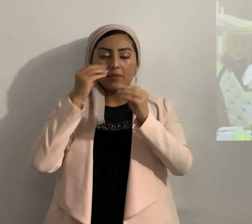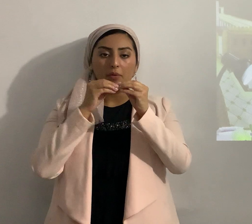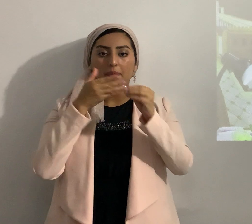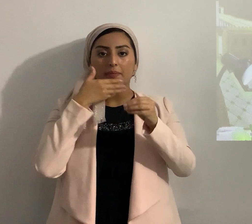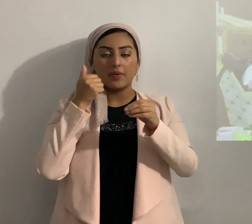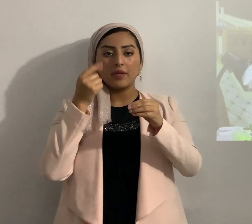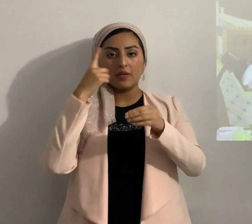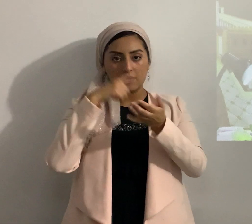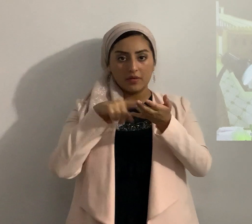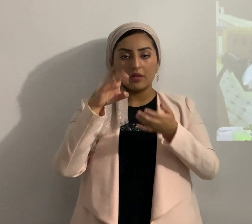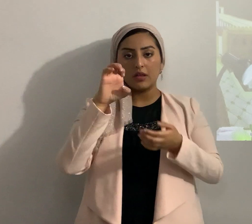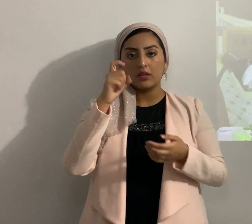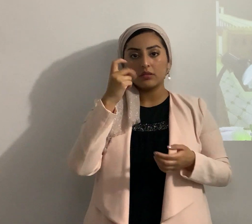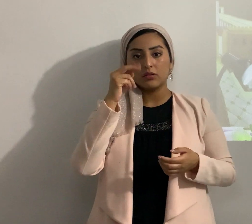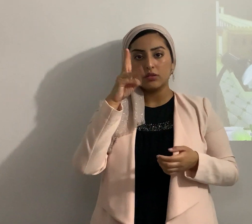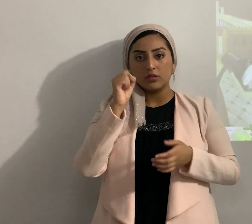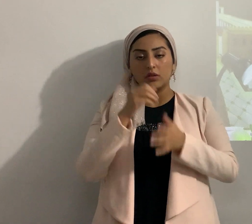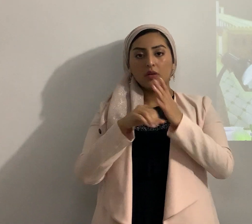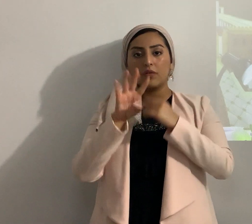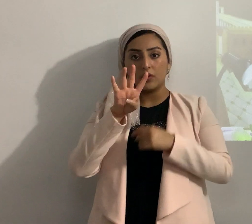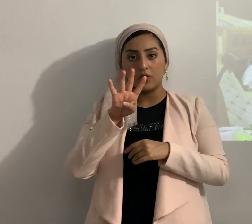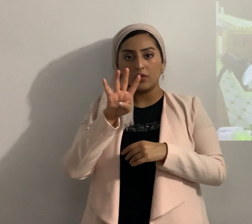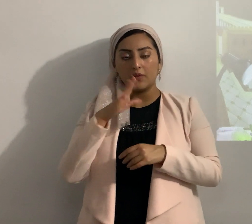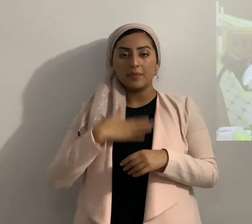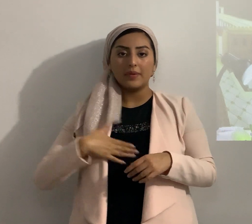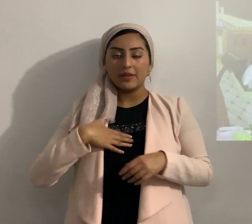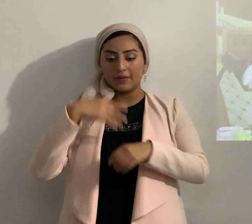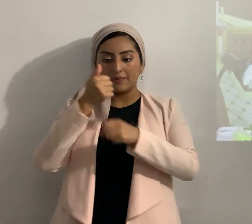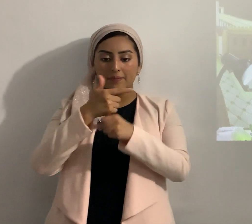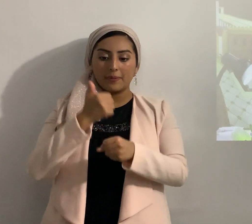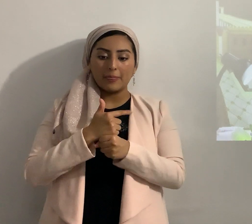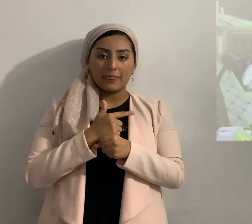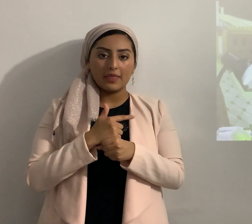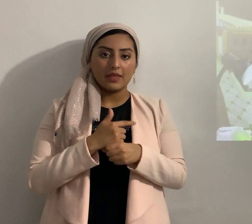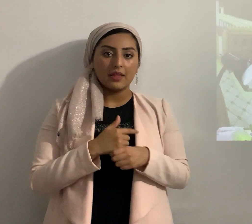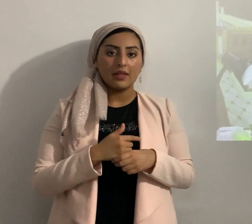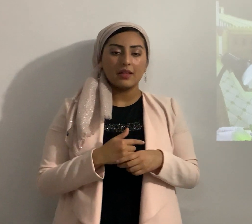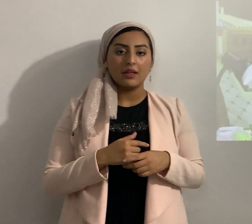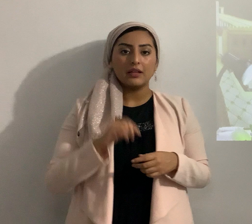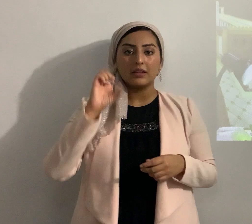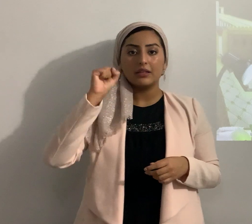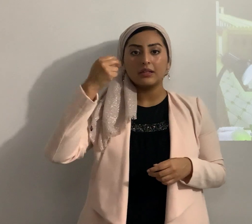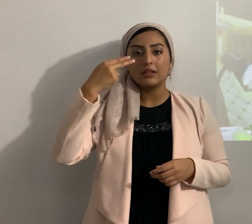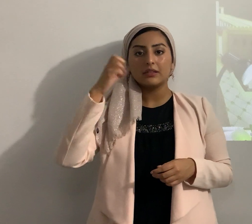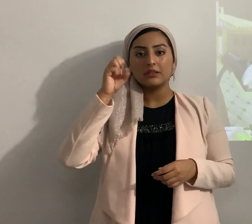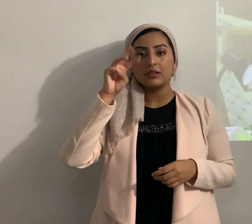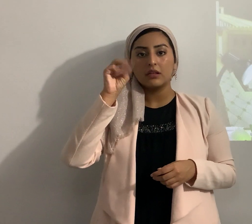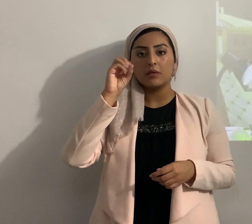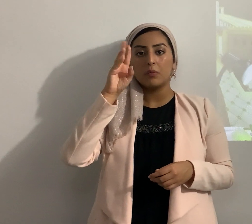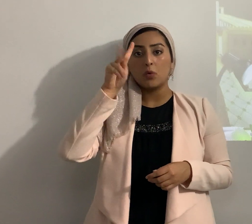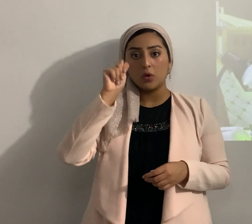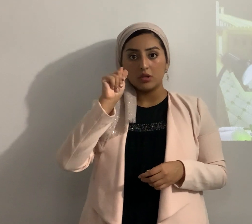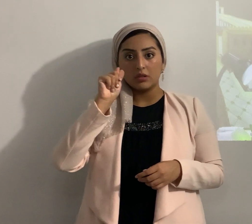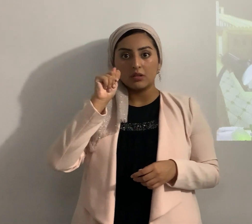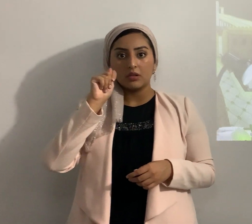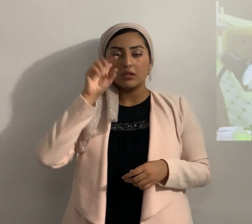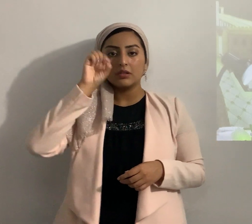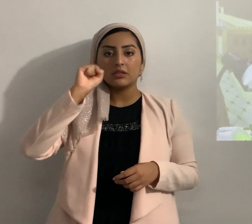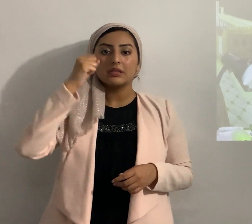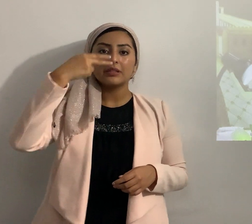a Éxodo 4 vamos para allá amados aquí Shemot Shemot quiere decir nombres